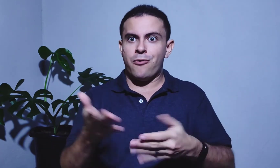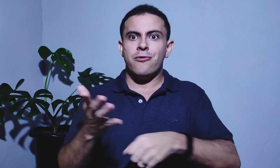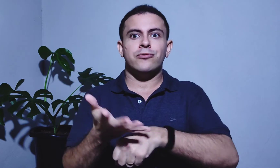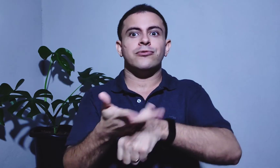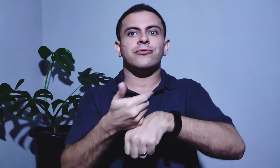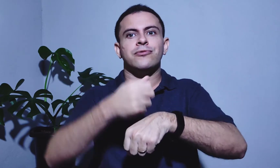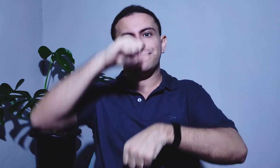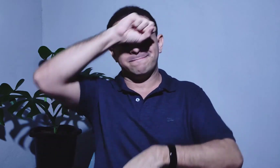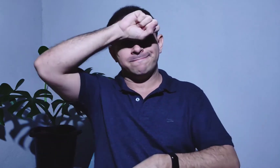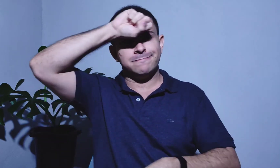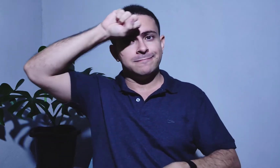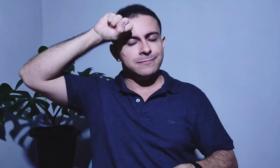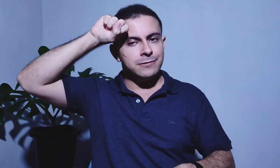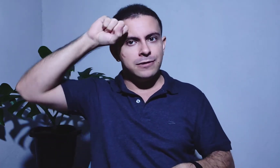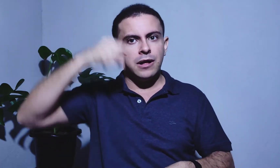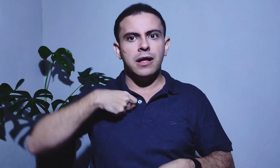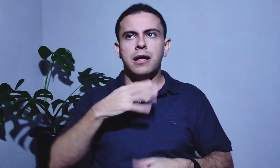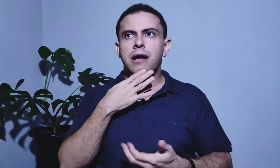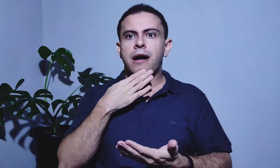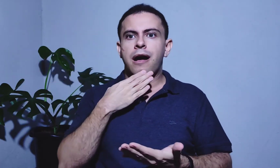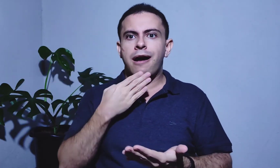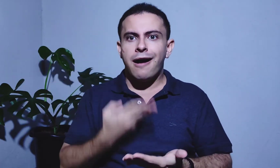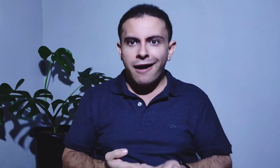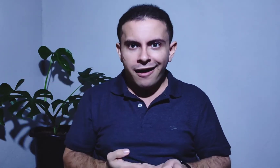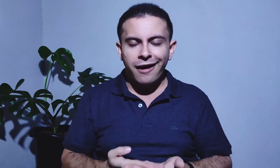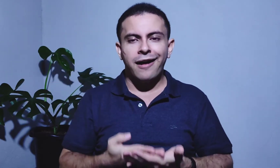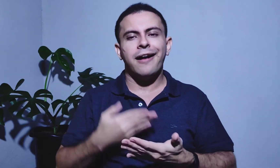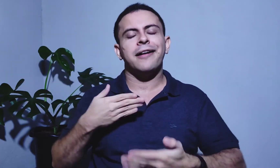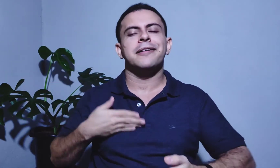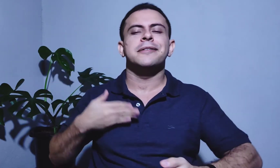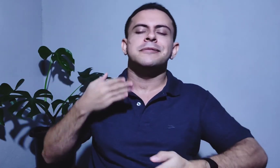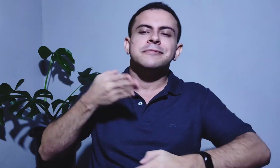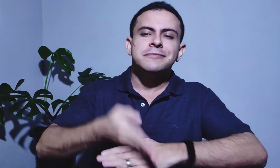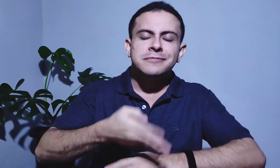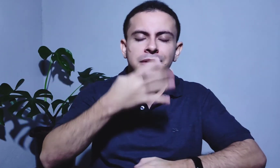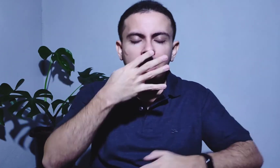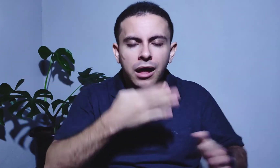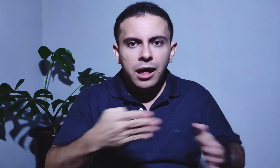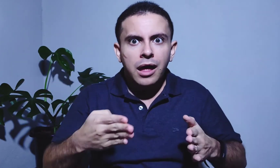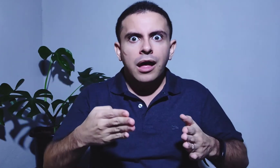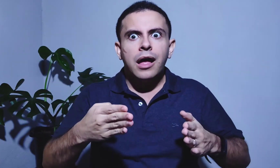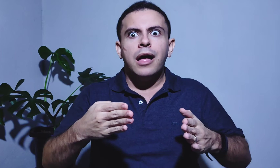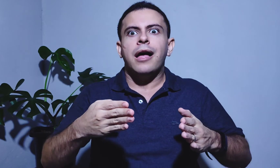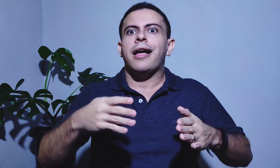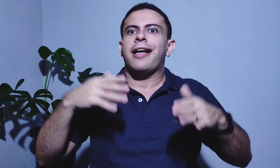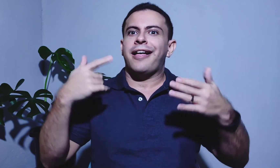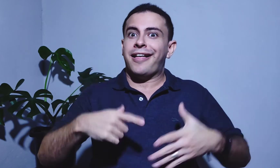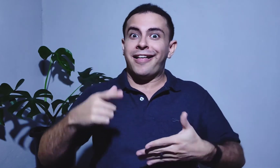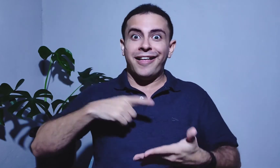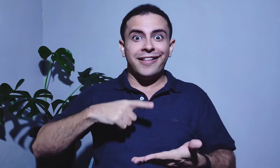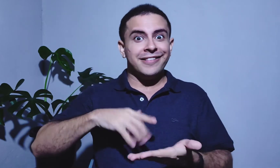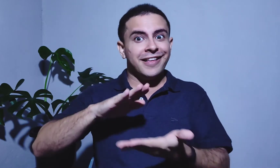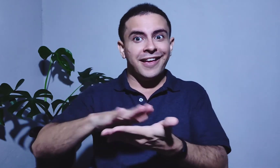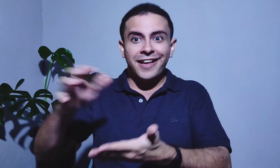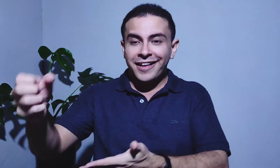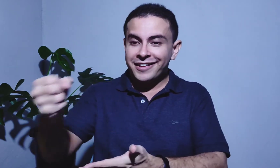houve o evento da Samsung, né? E eu fiquei muito feliz porque... Teve, tinha lá,